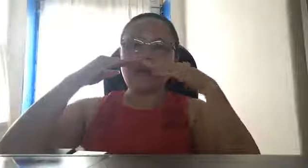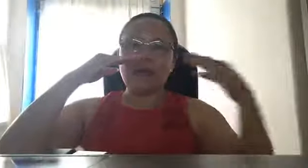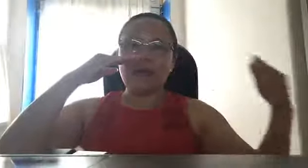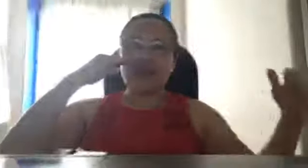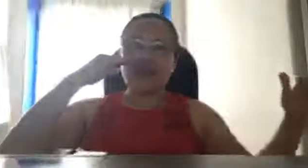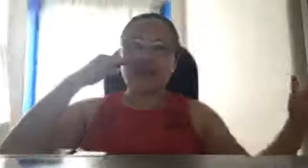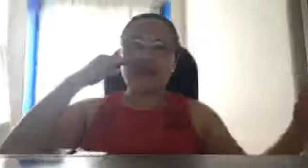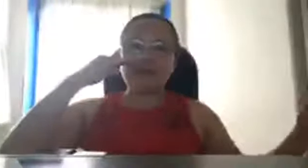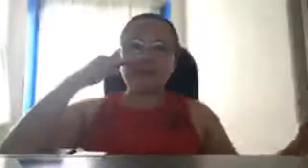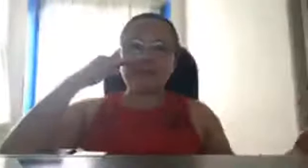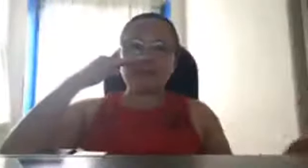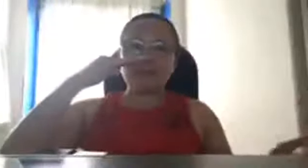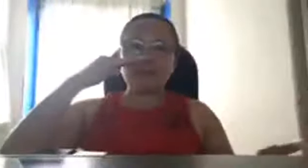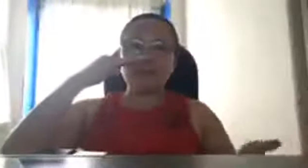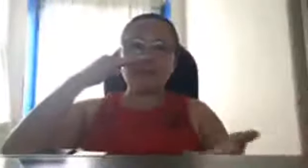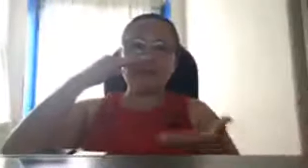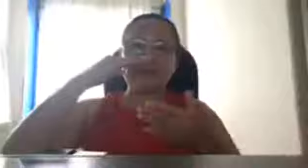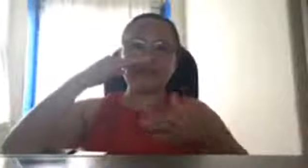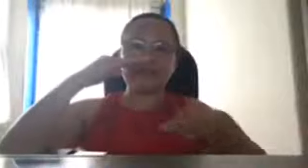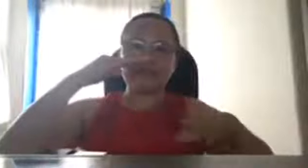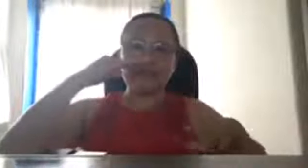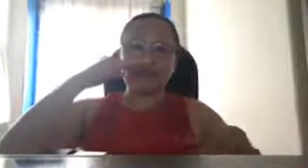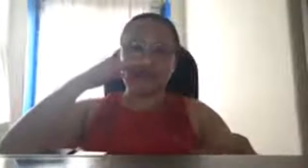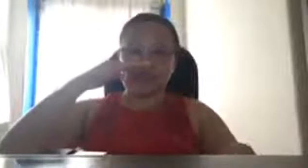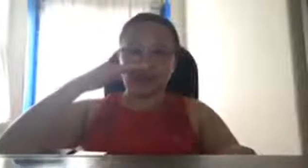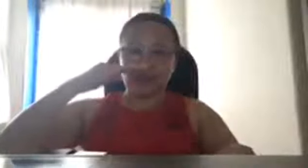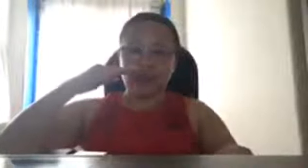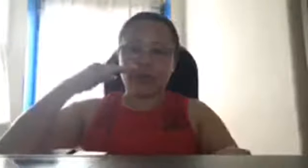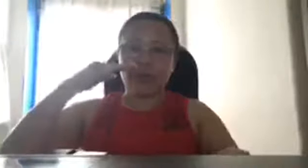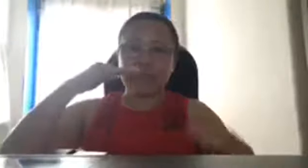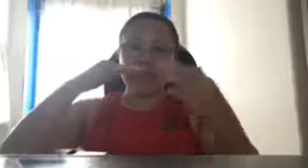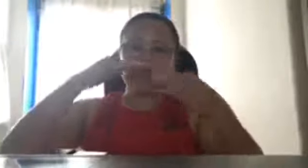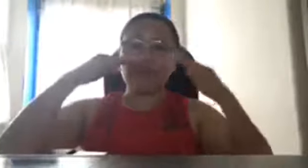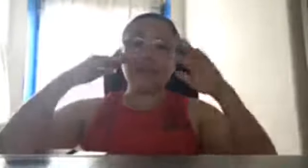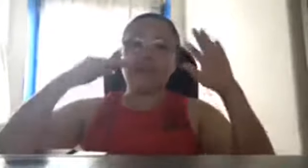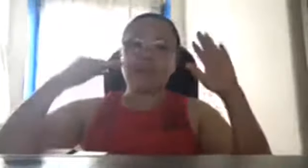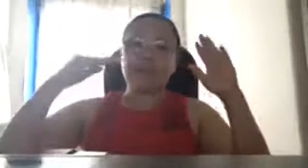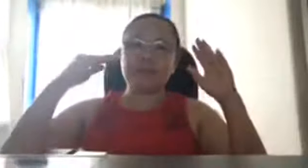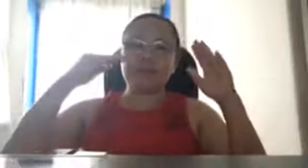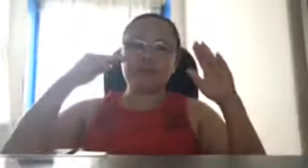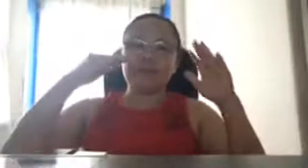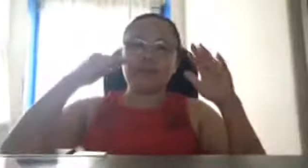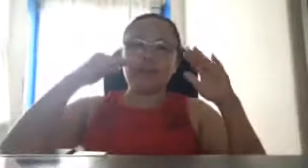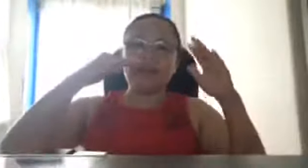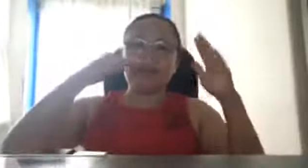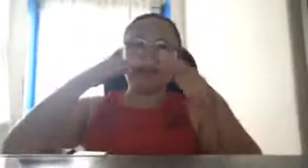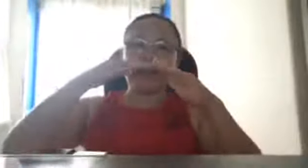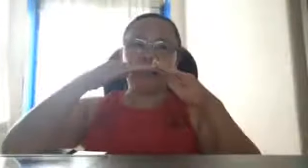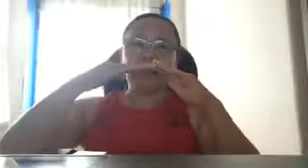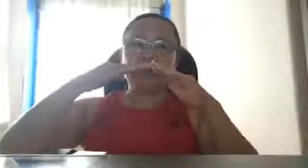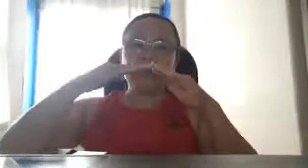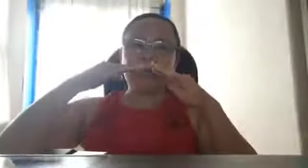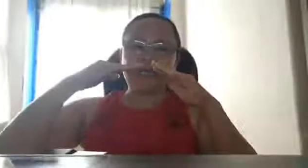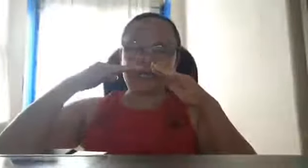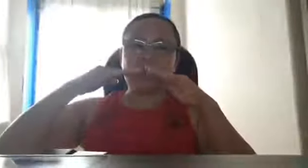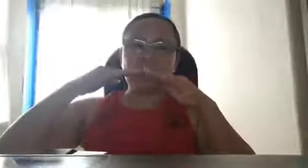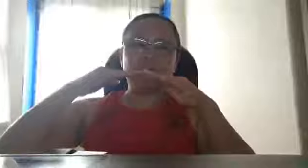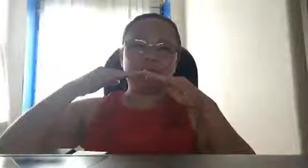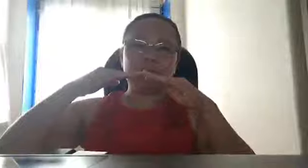ah, submarine detector, wala, wala tayo eh, wala tayo, wala tayo noon,